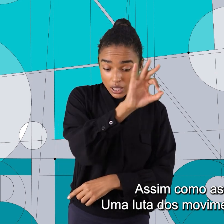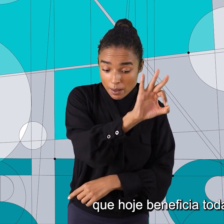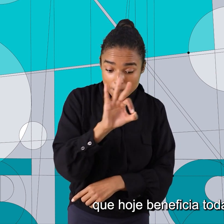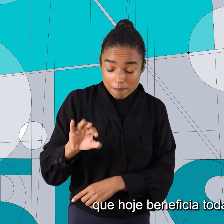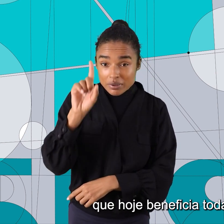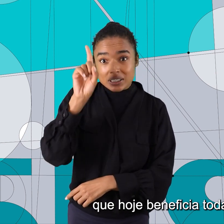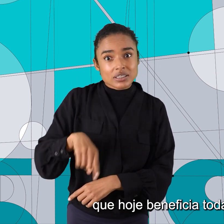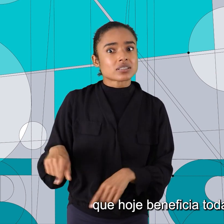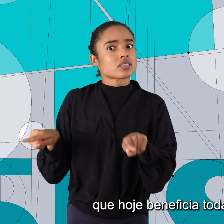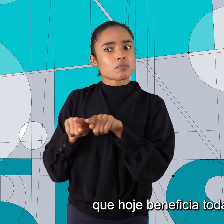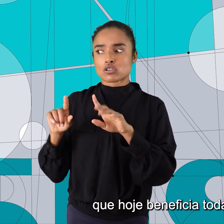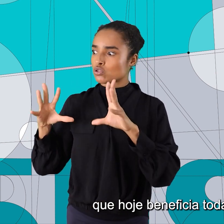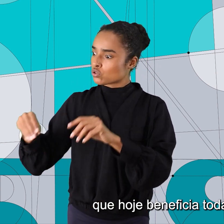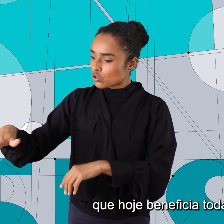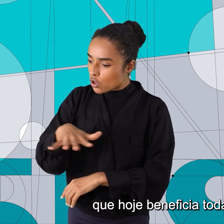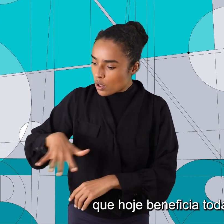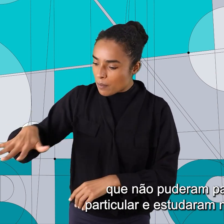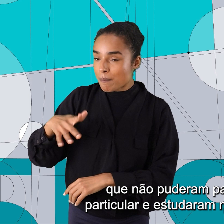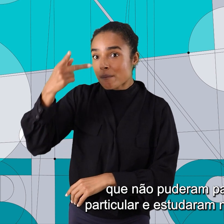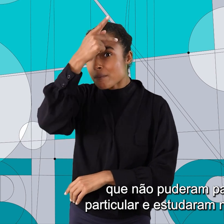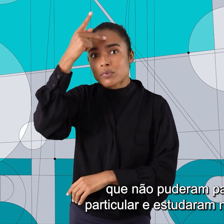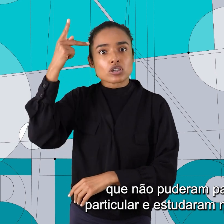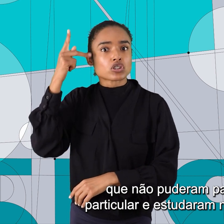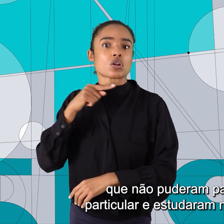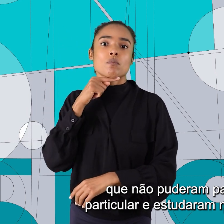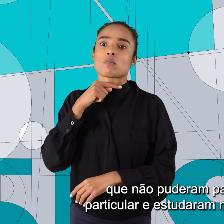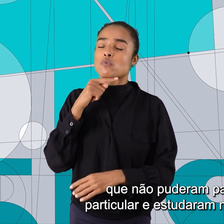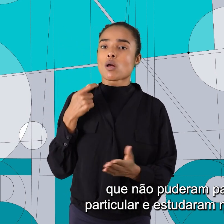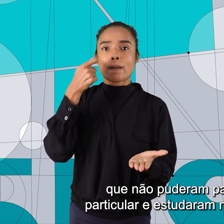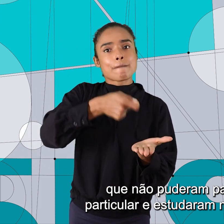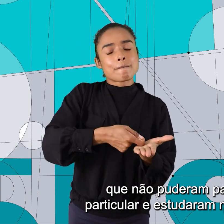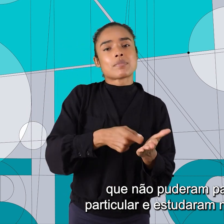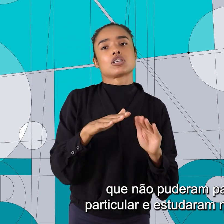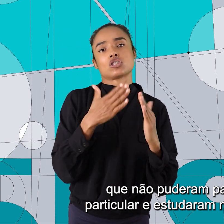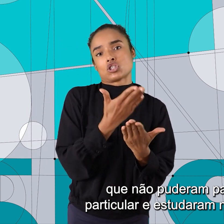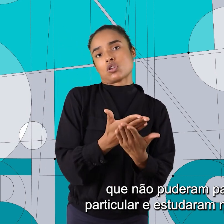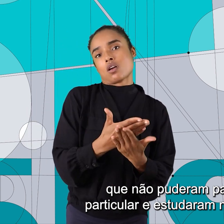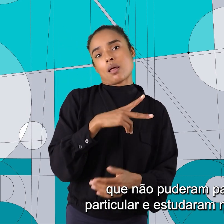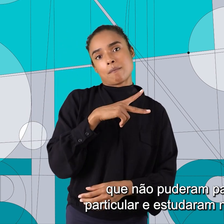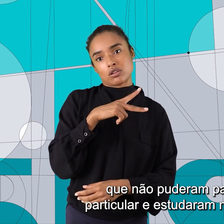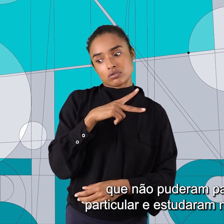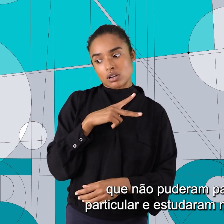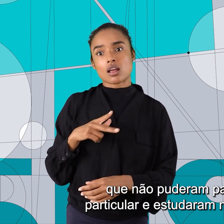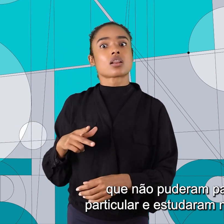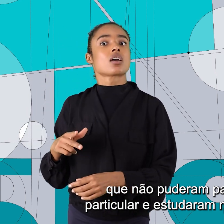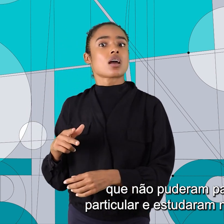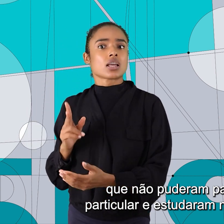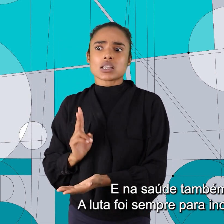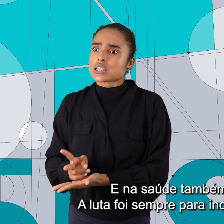negros que hoje beneficia todas as pessoas que não puderam pagar colégio particular e estudaram na rede pública.